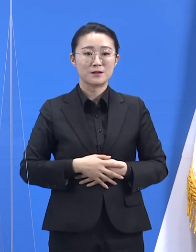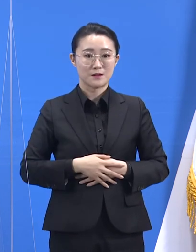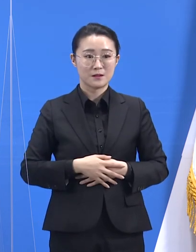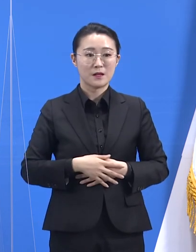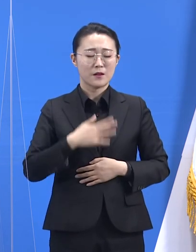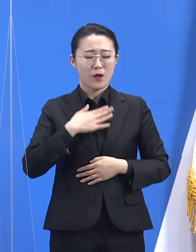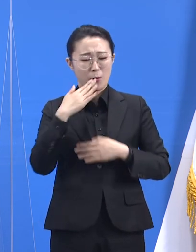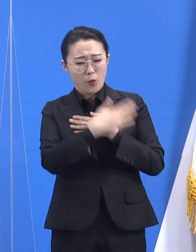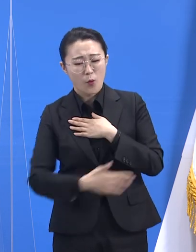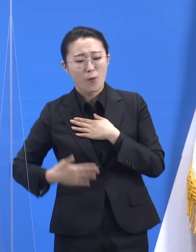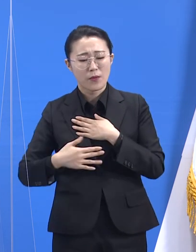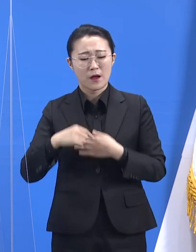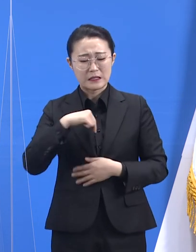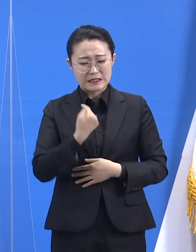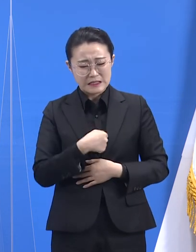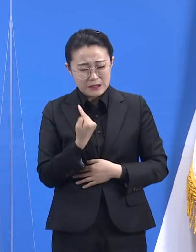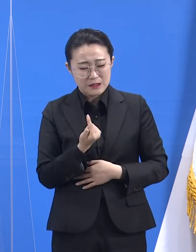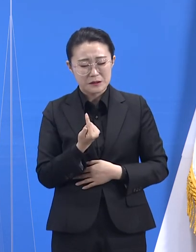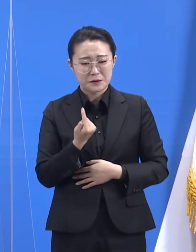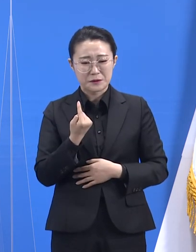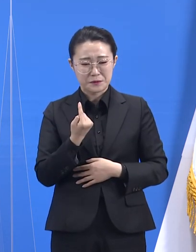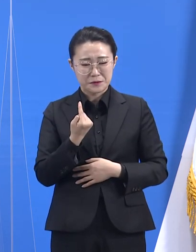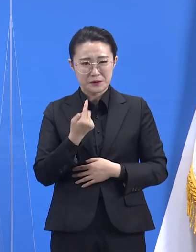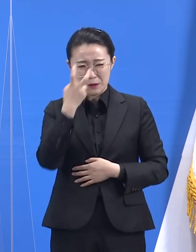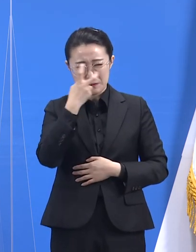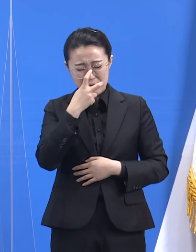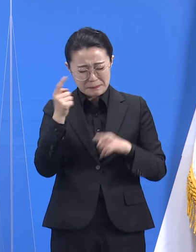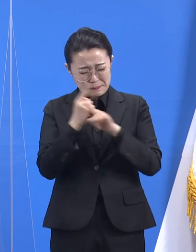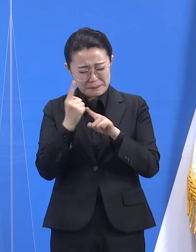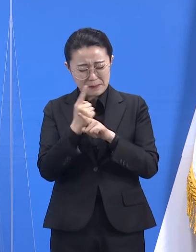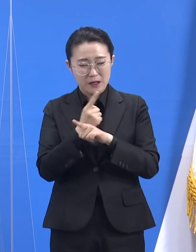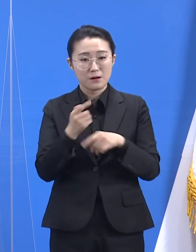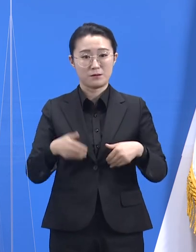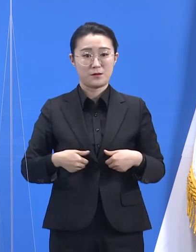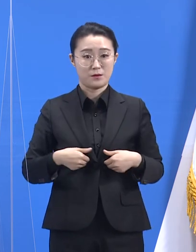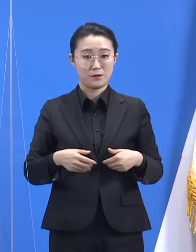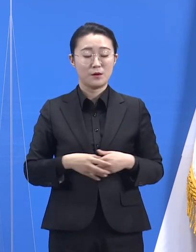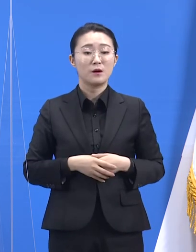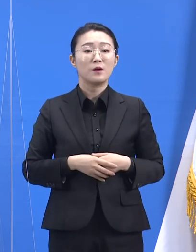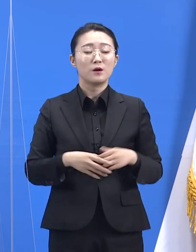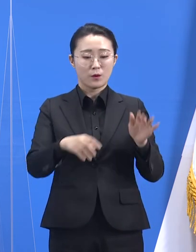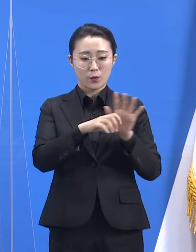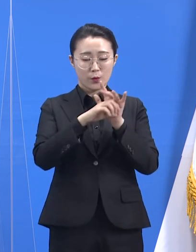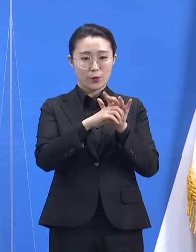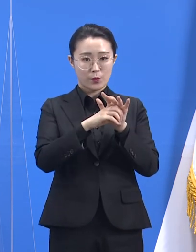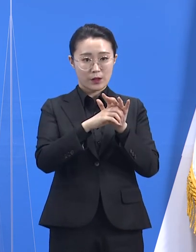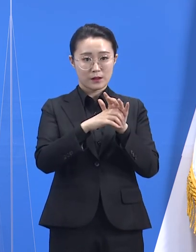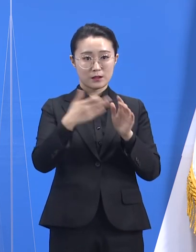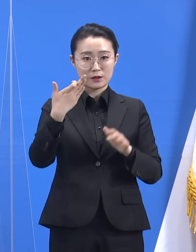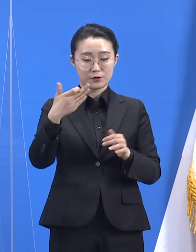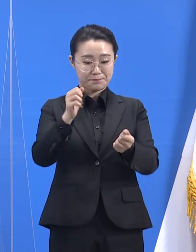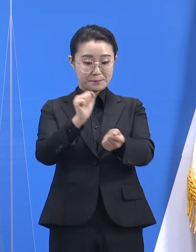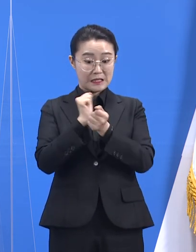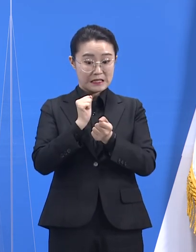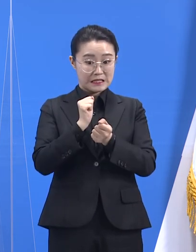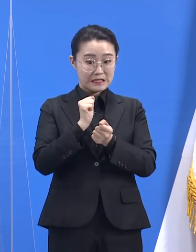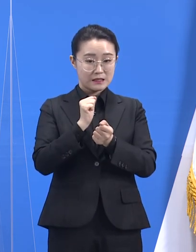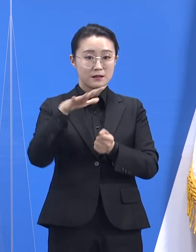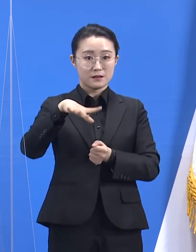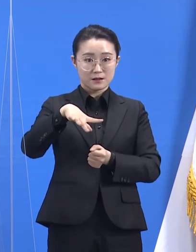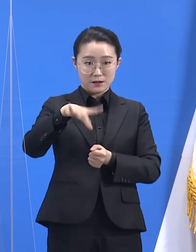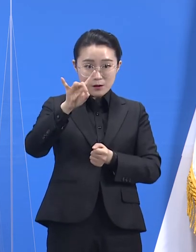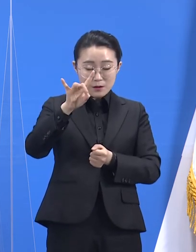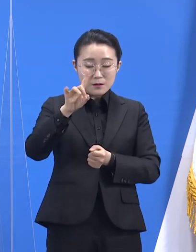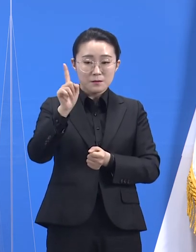스스로 점검하는 것이 중요합니다. 코로나19 감염 초기, 모든 경우에 발열 증상이 생기지는